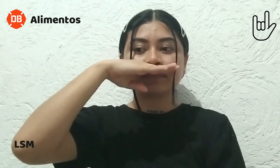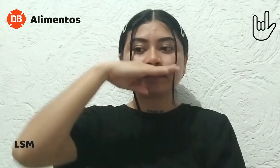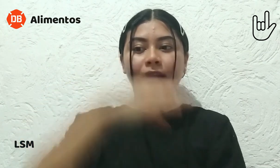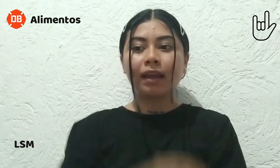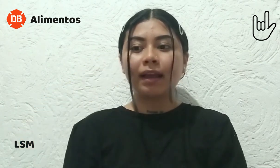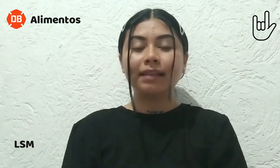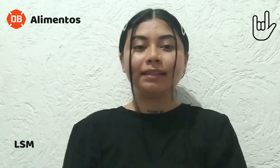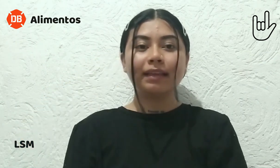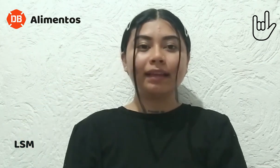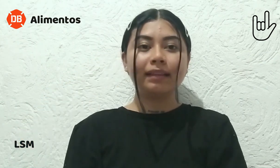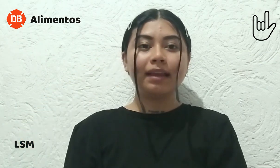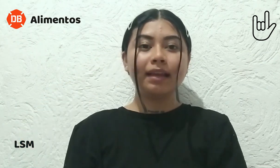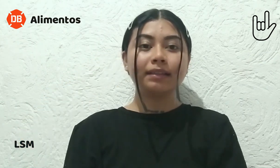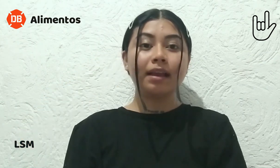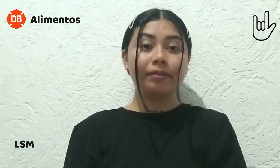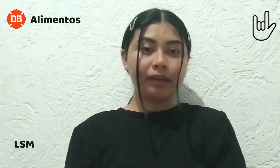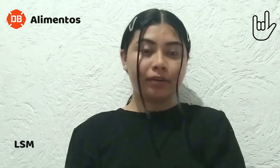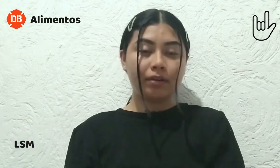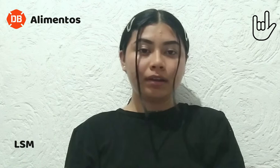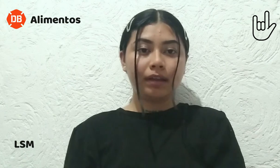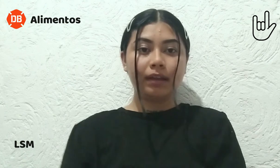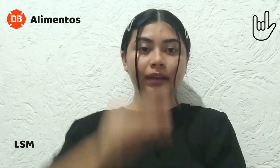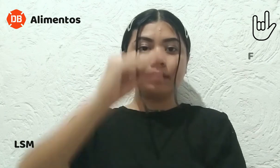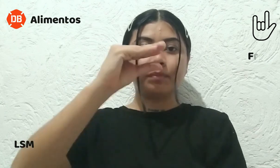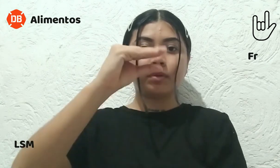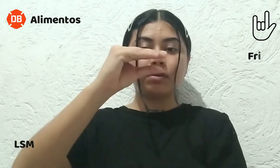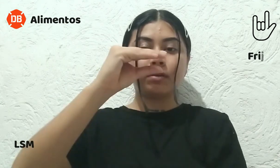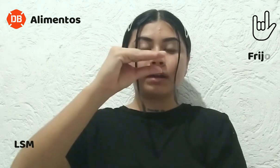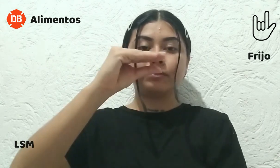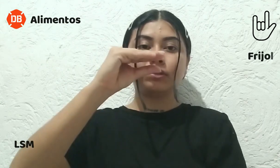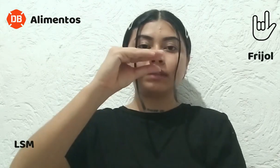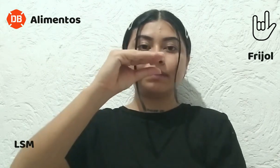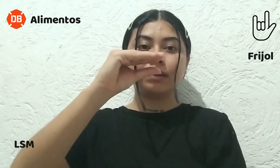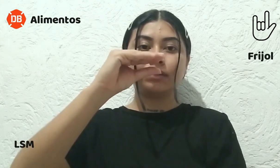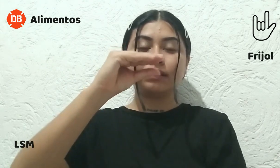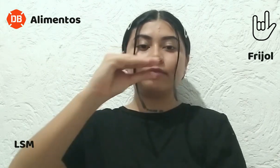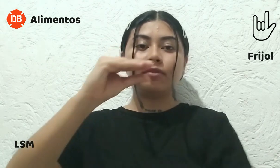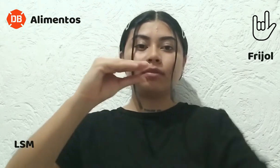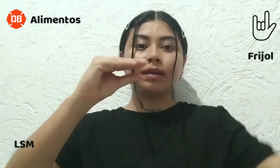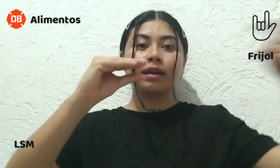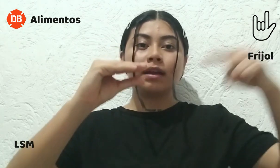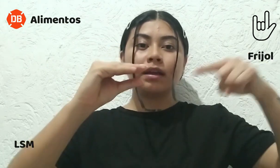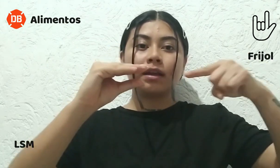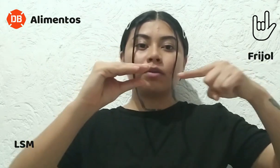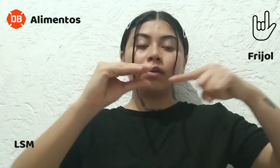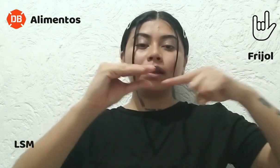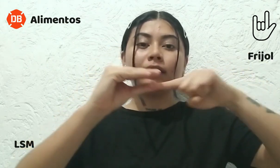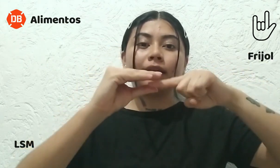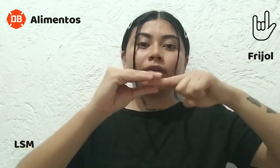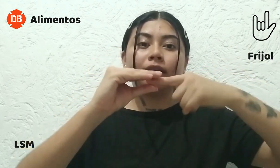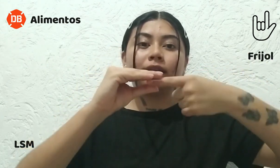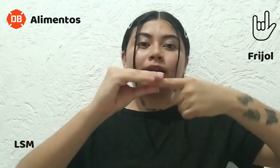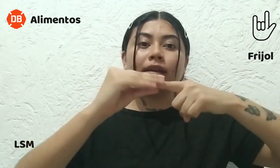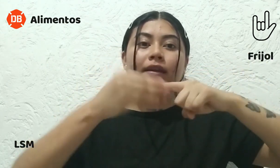El siguiente es el frijol y colocaremos nuestra mano de esta forma con el dedo índice y